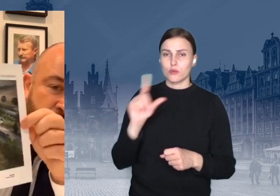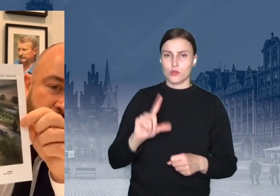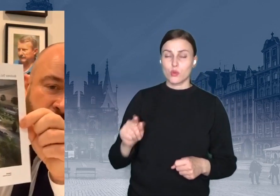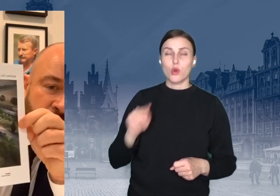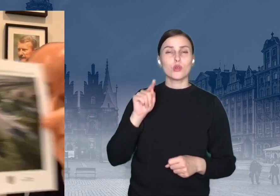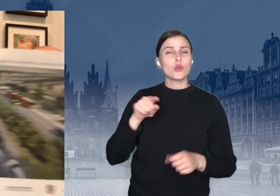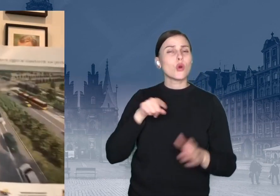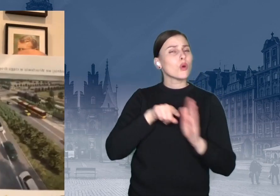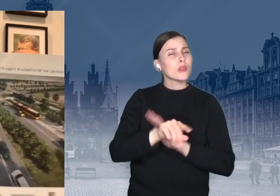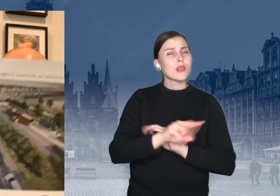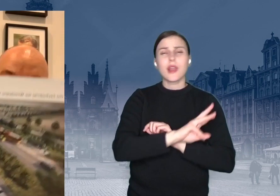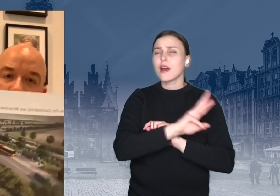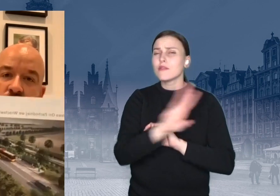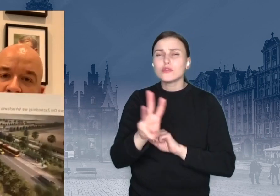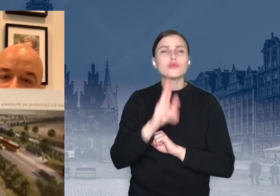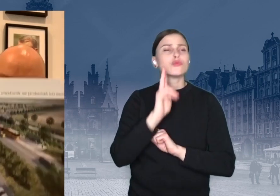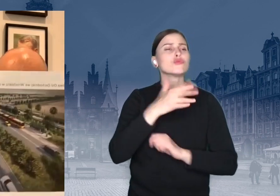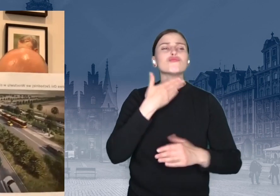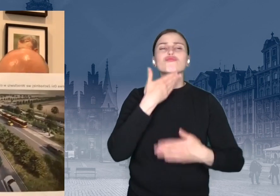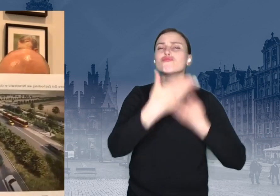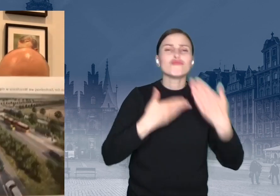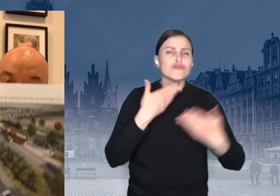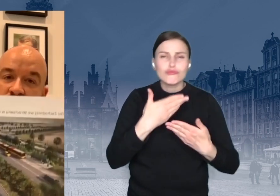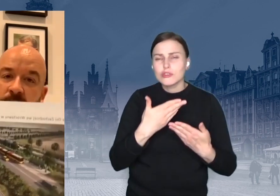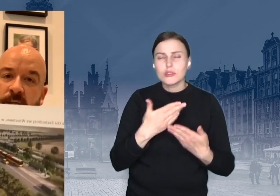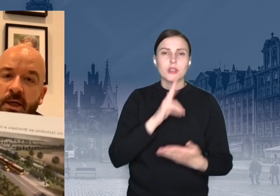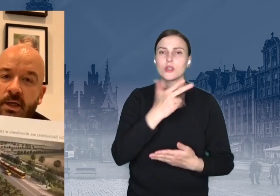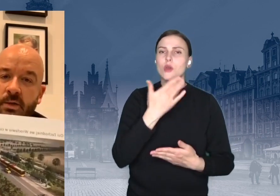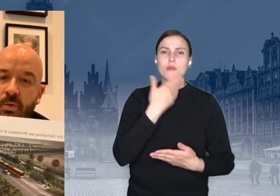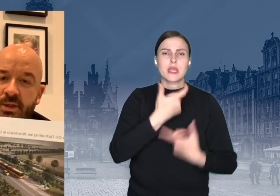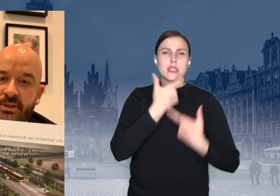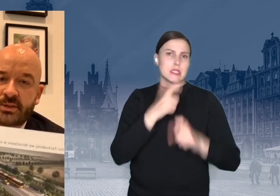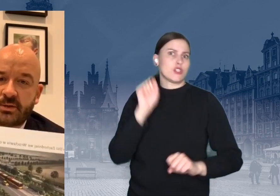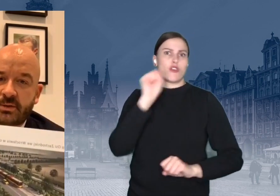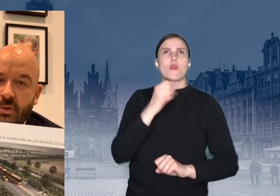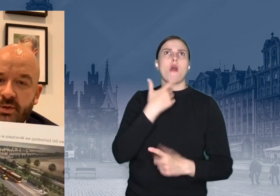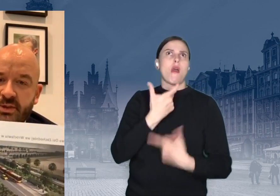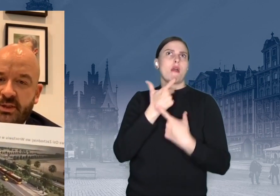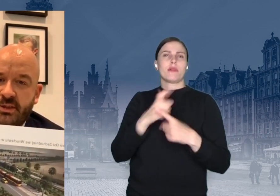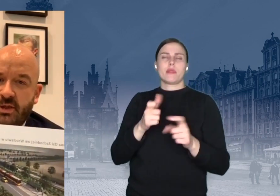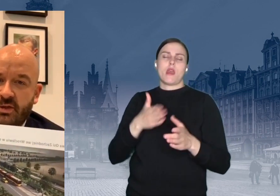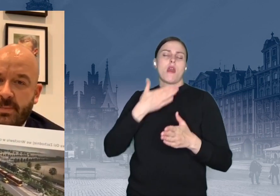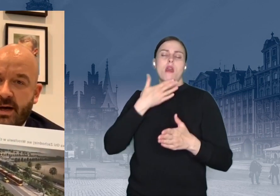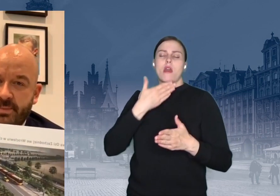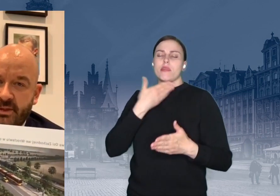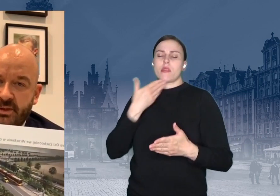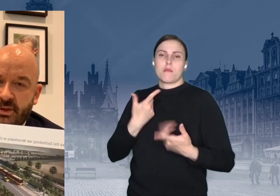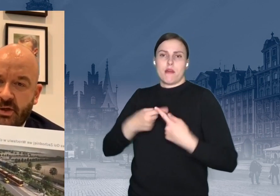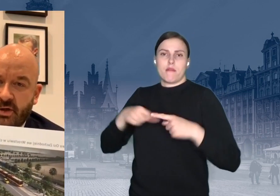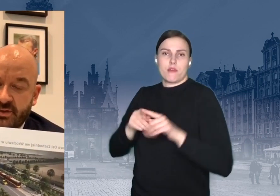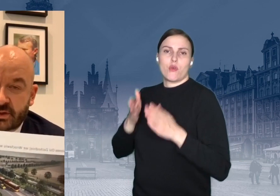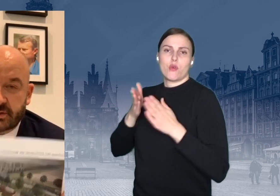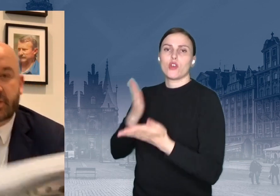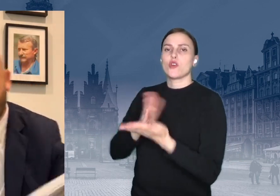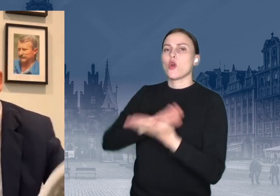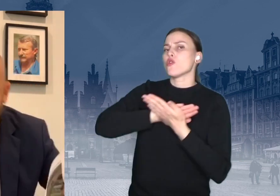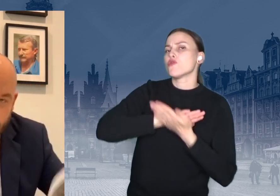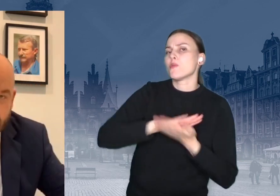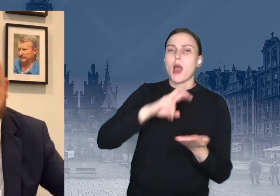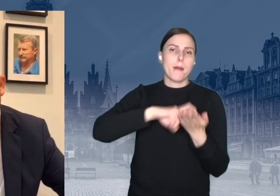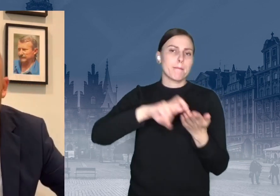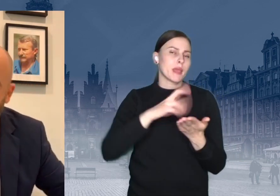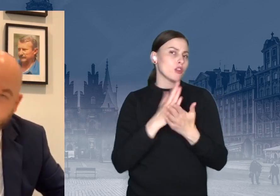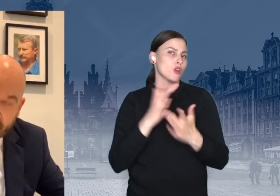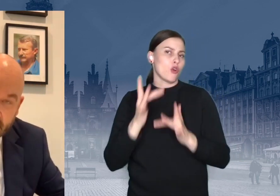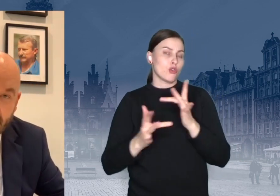tych wszystkich, dedykuje to tym wszystkim, którzy mówią, że we Wrocławiu nie robi się ulic, dróg, że się tylko dba o pieszych i o rowerzystów, skąd